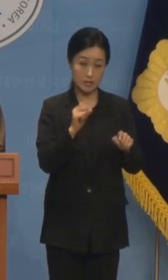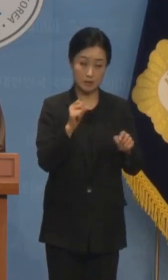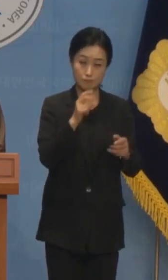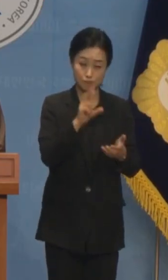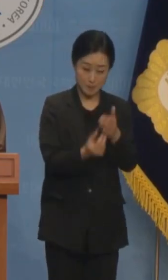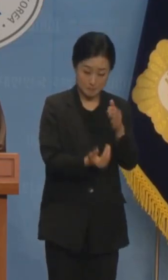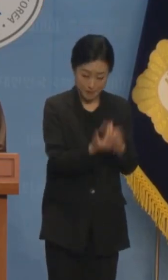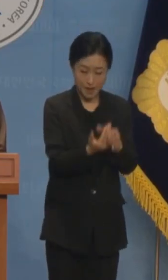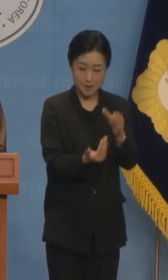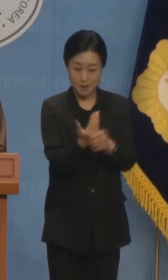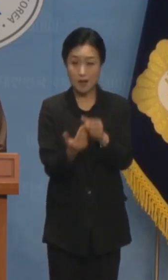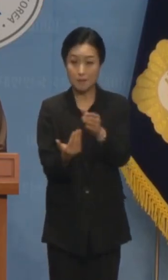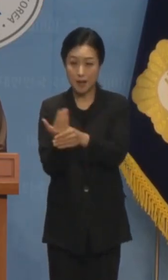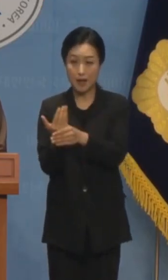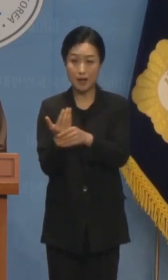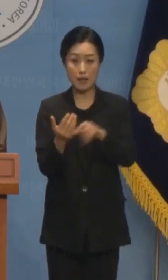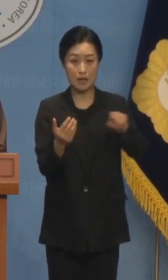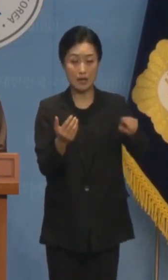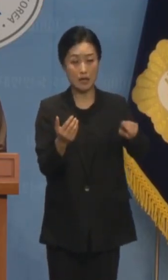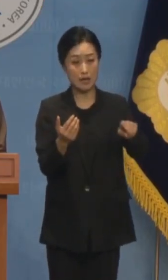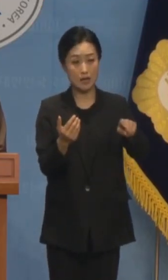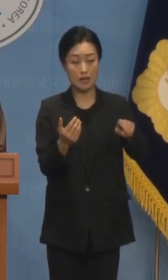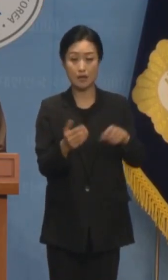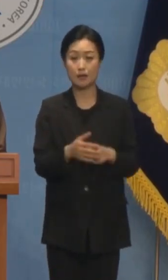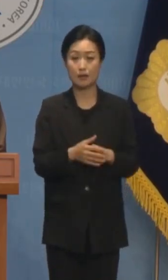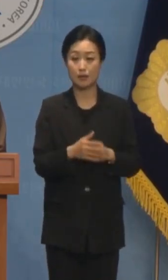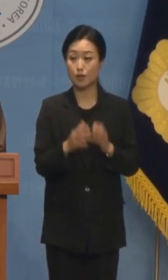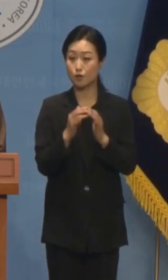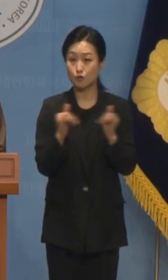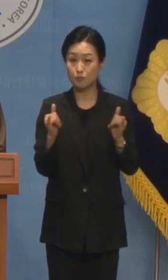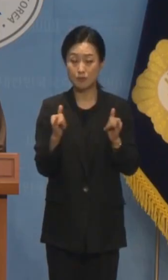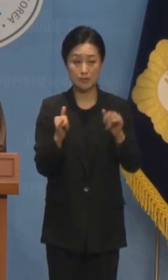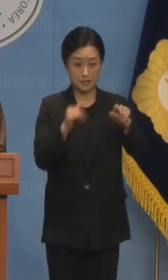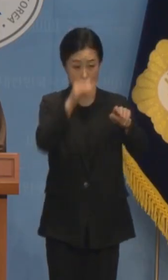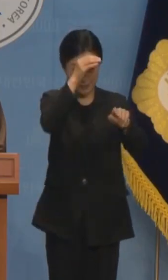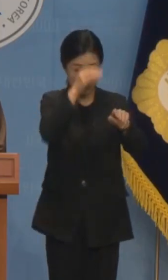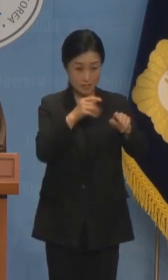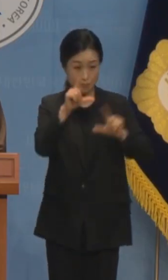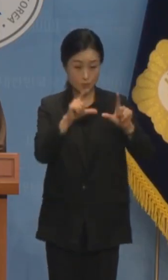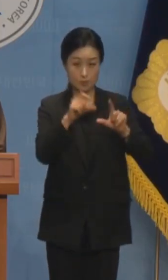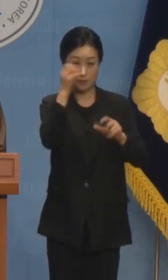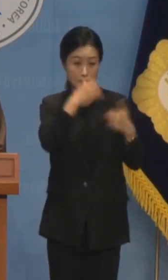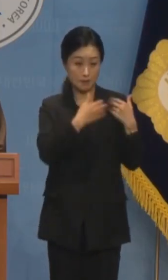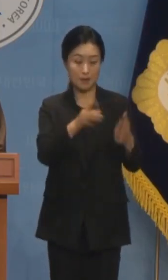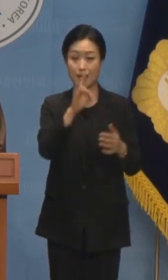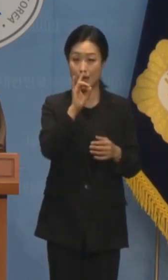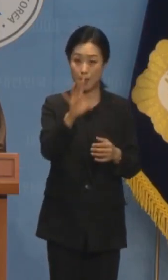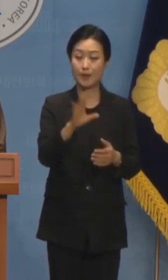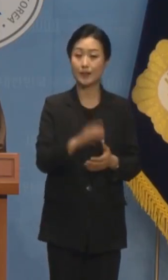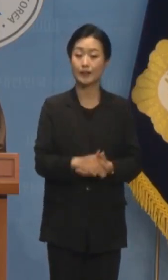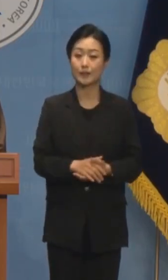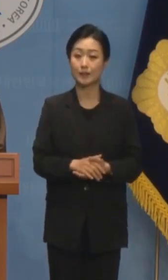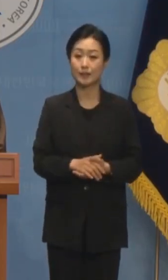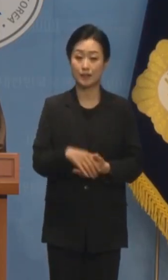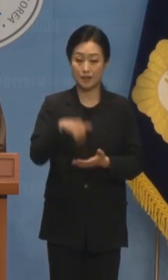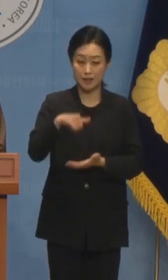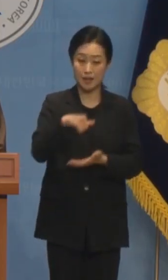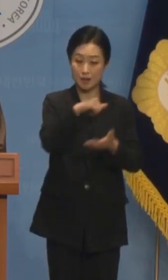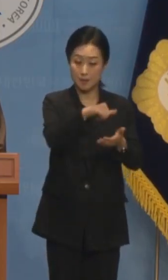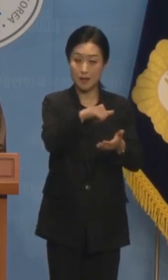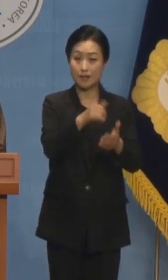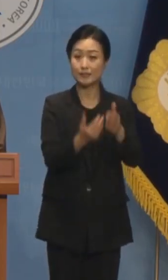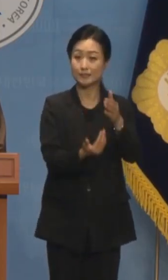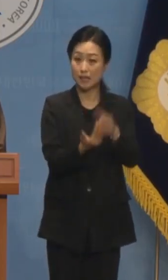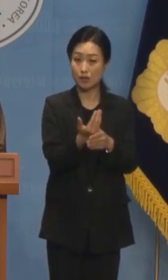유발자, 김건희의 후한 무취한 만행을 더 이상 지켜만 봐서는 안 됩니다 명품 가방 수수와